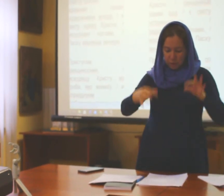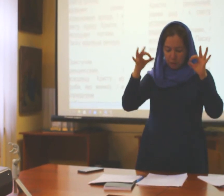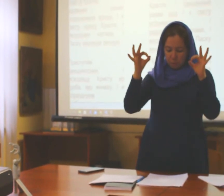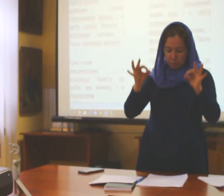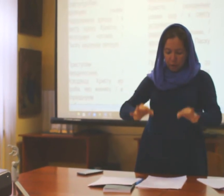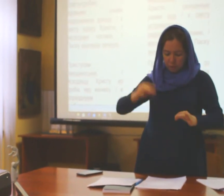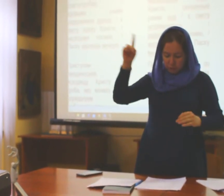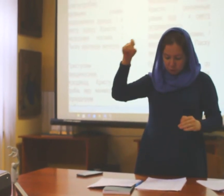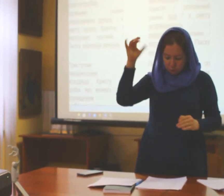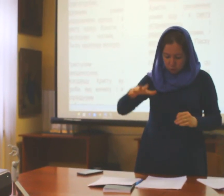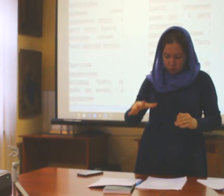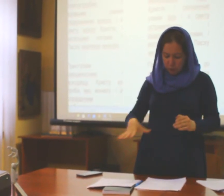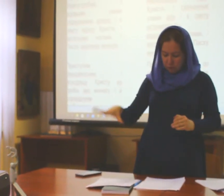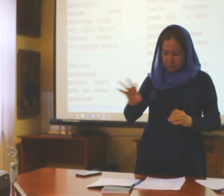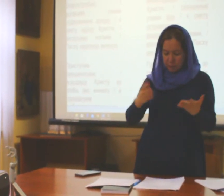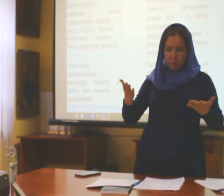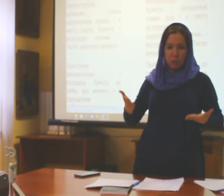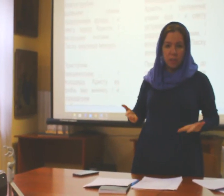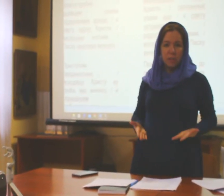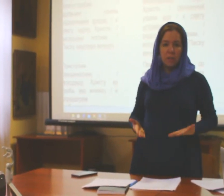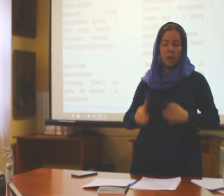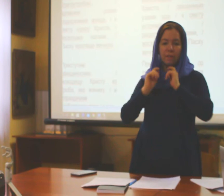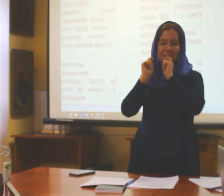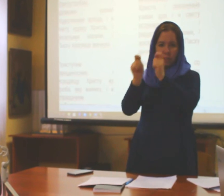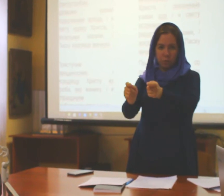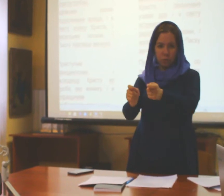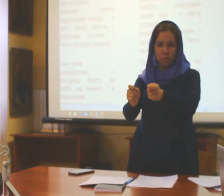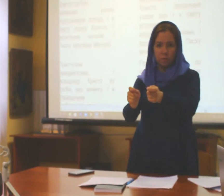правды Солнца, всем жизнь посияющая.